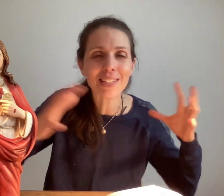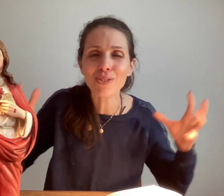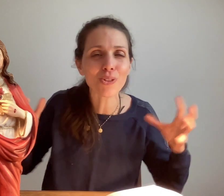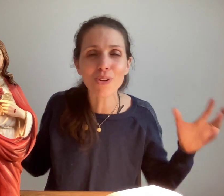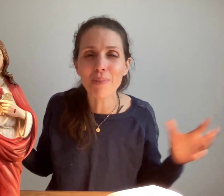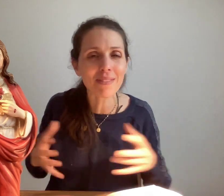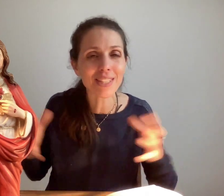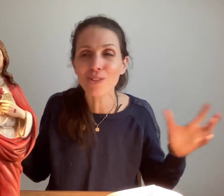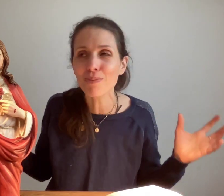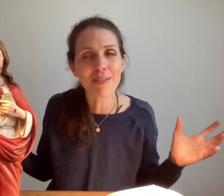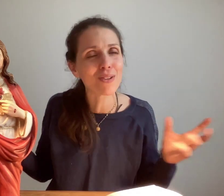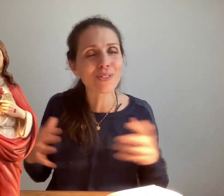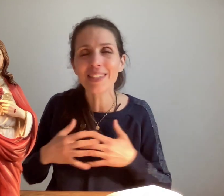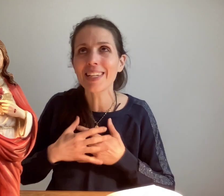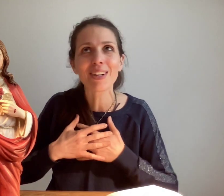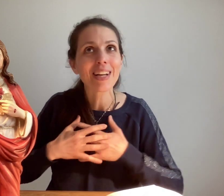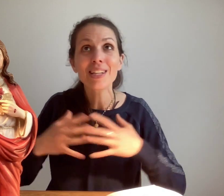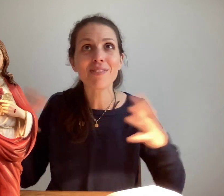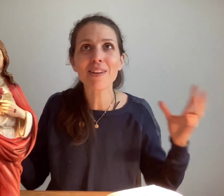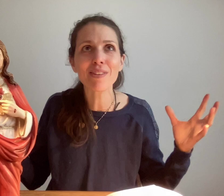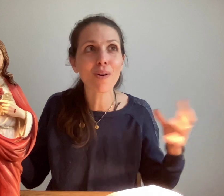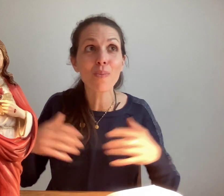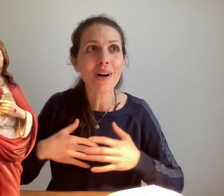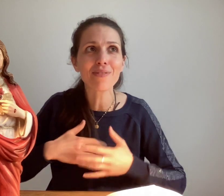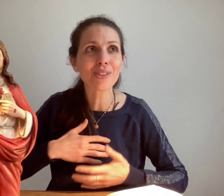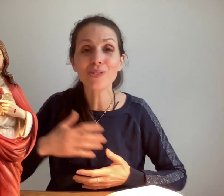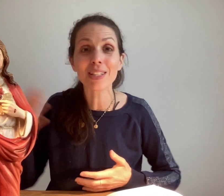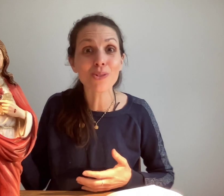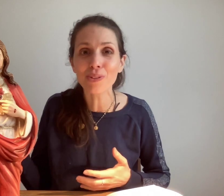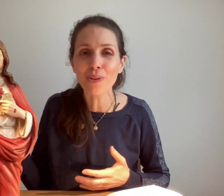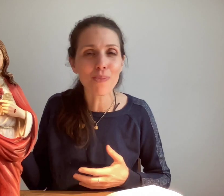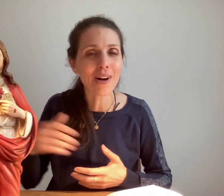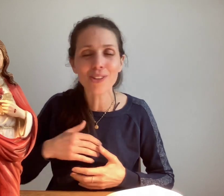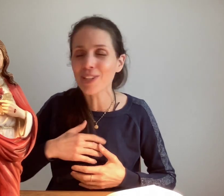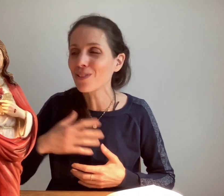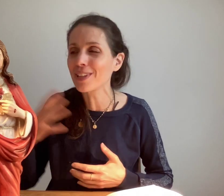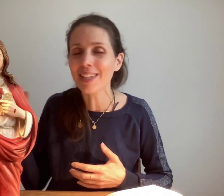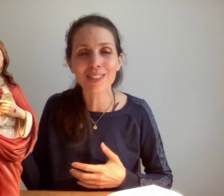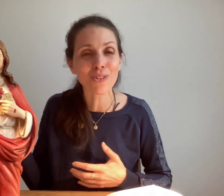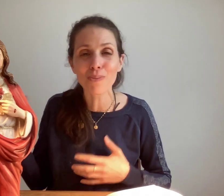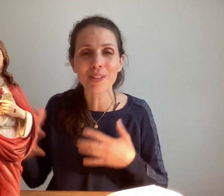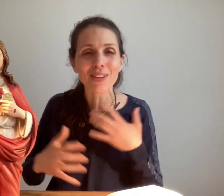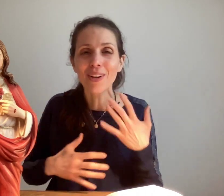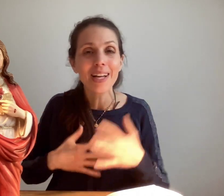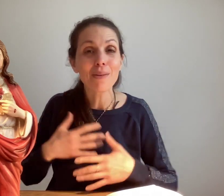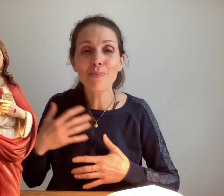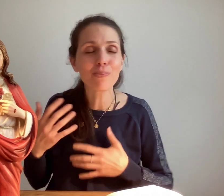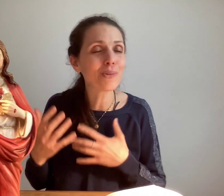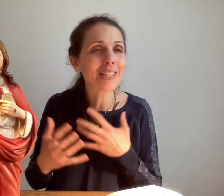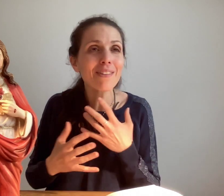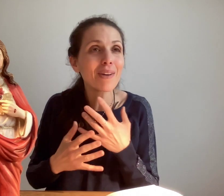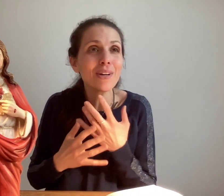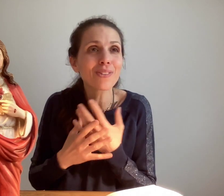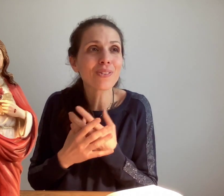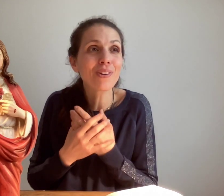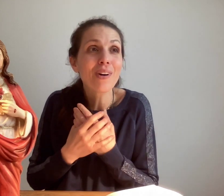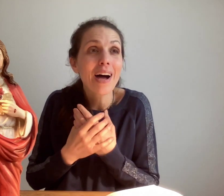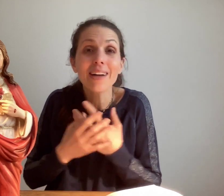Jésus, je te donne ma vie, te donne ma volonté, viens vivre en moi, fais toutes ces journées en moi, que chacune des actions puisse vraiment être un